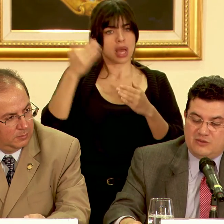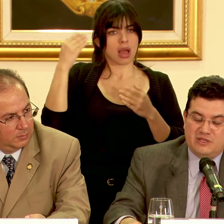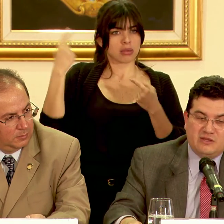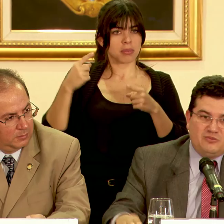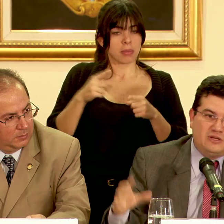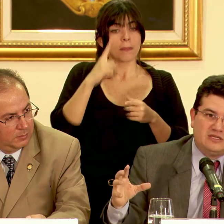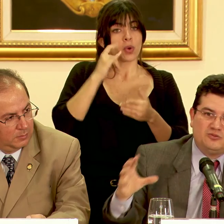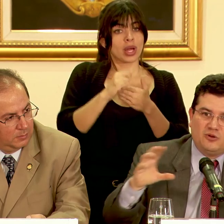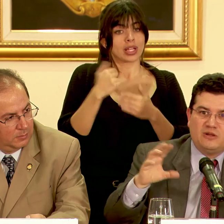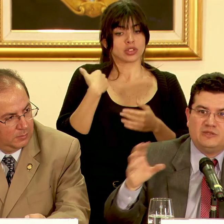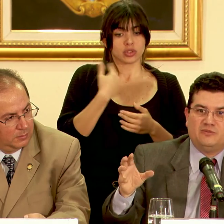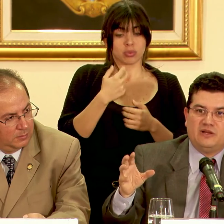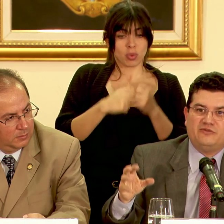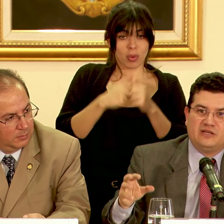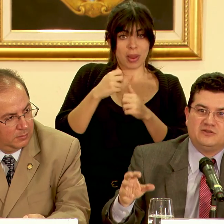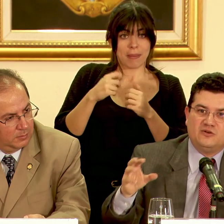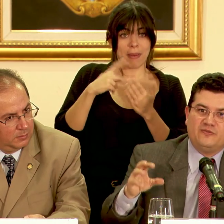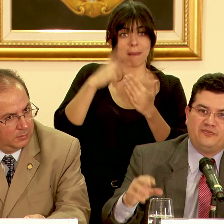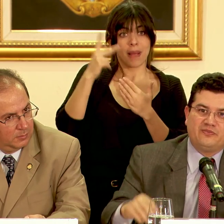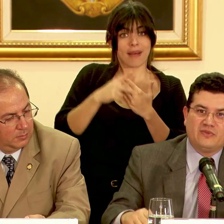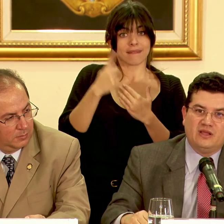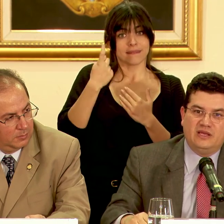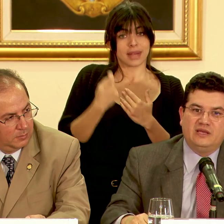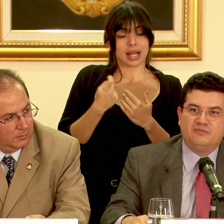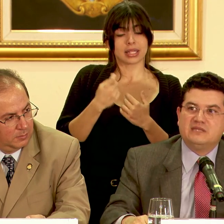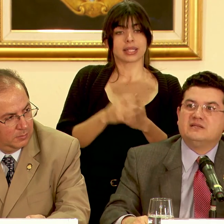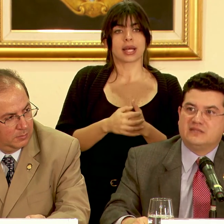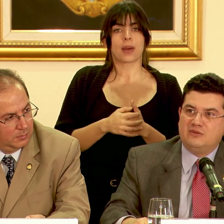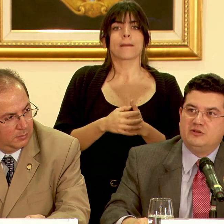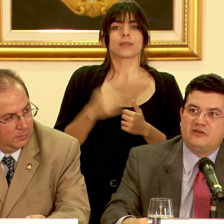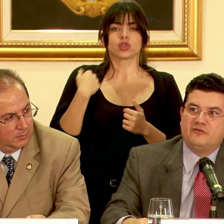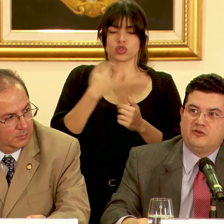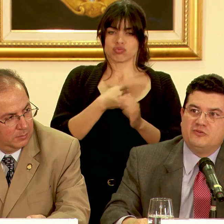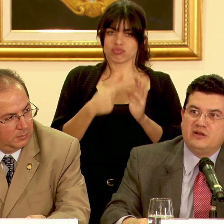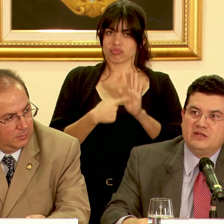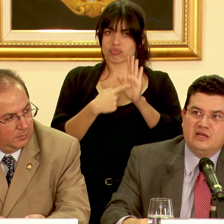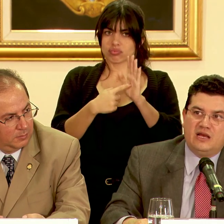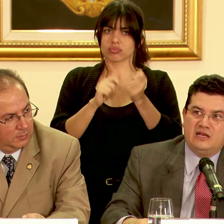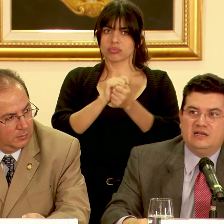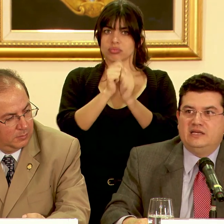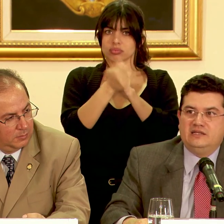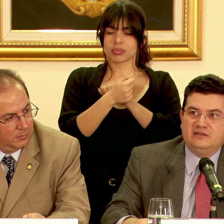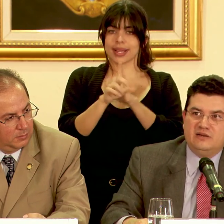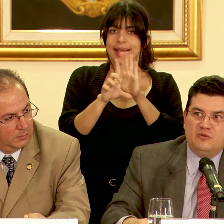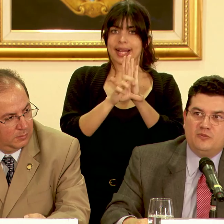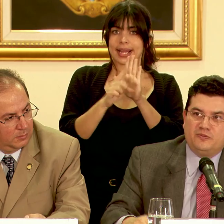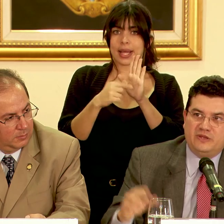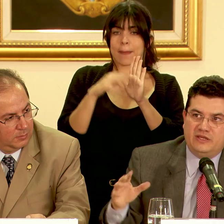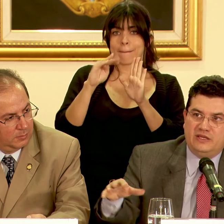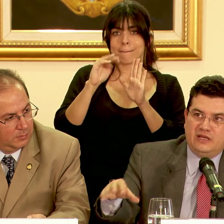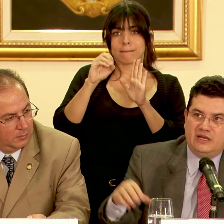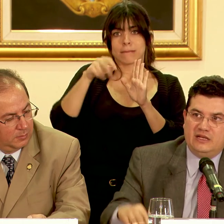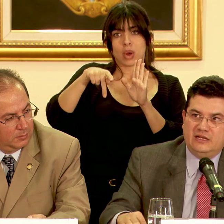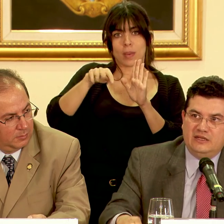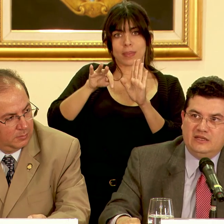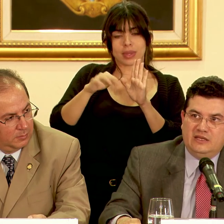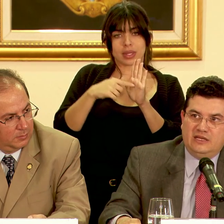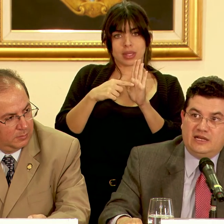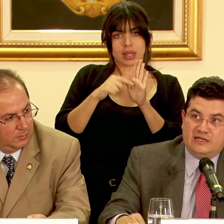justamente por esos problemas de planificación presentamos la reforma a la ley del MOP y